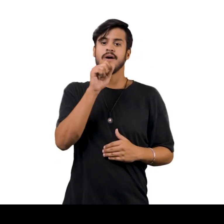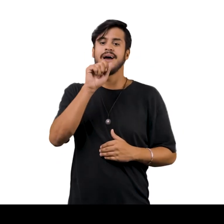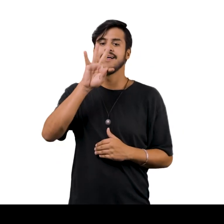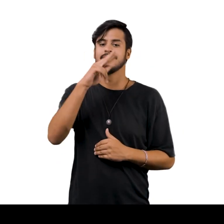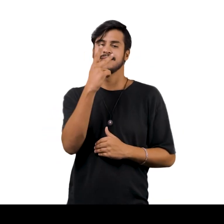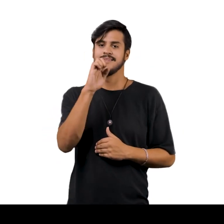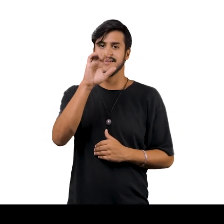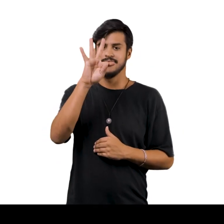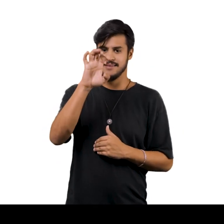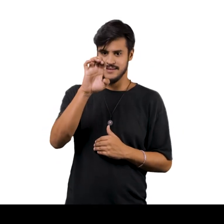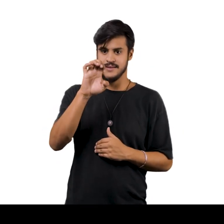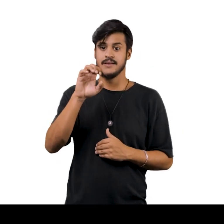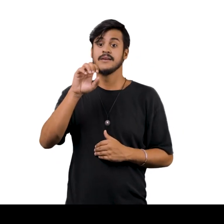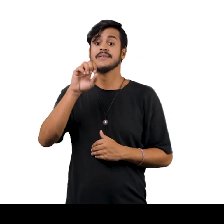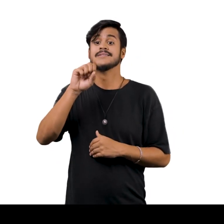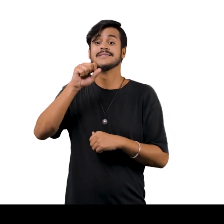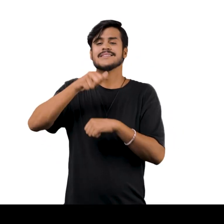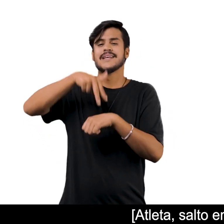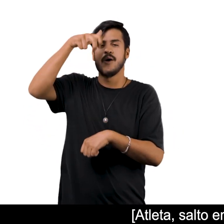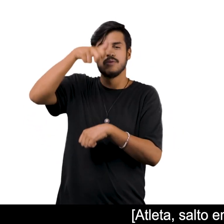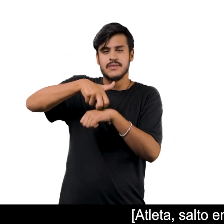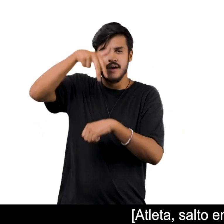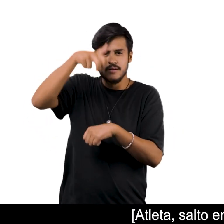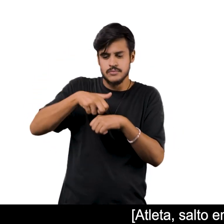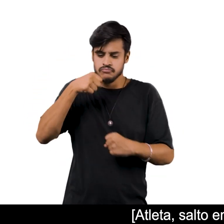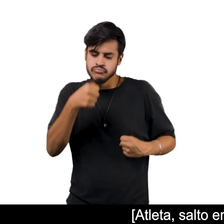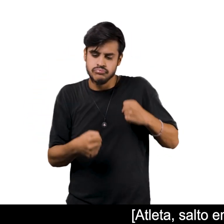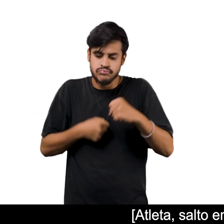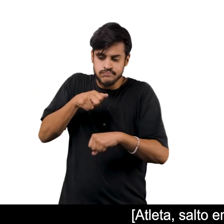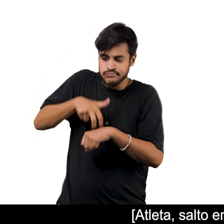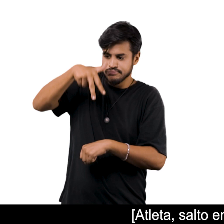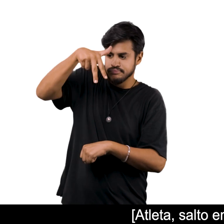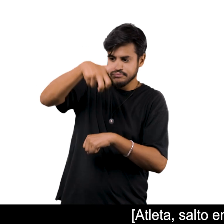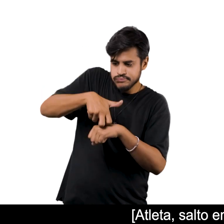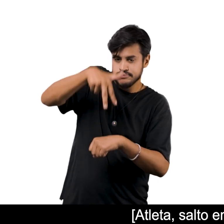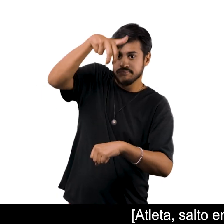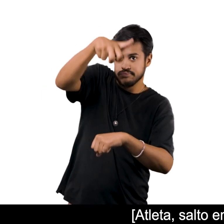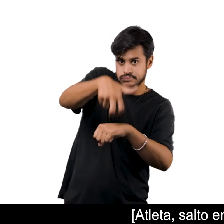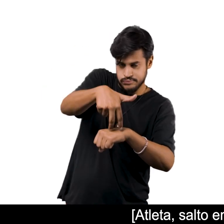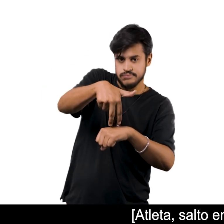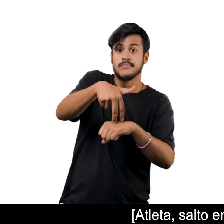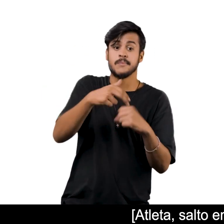Athlete Standing High Jump Atleta Salto em Altura